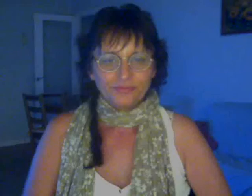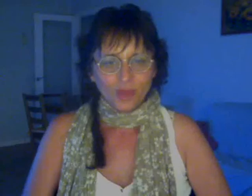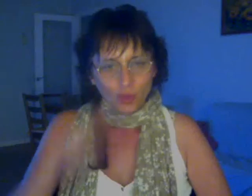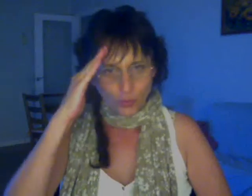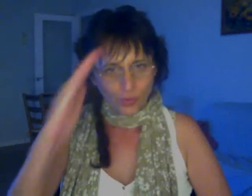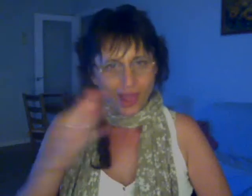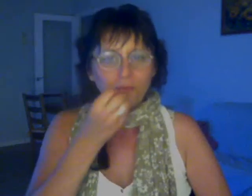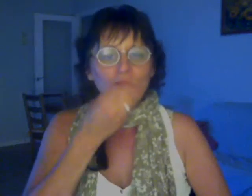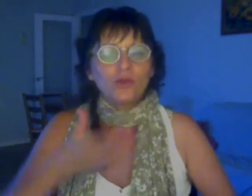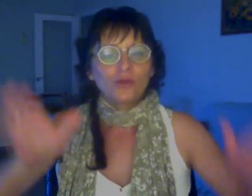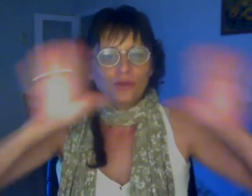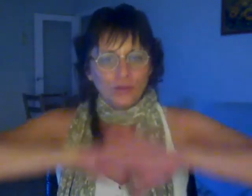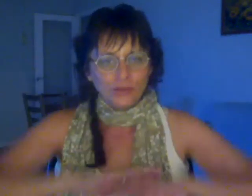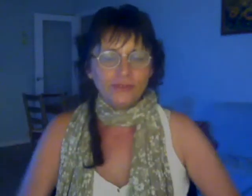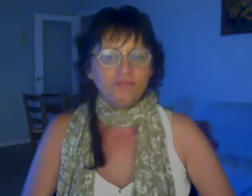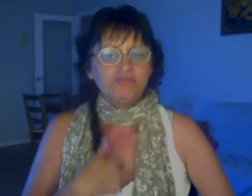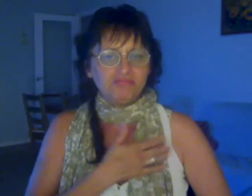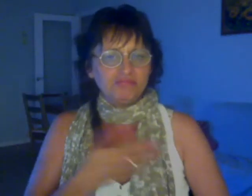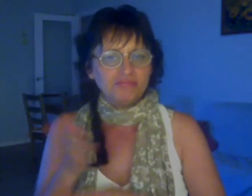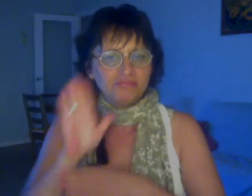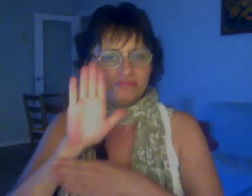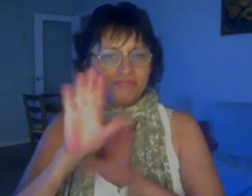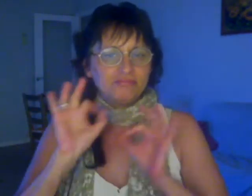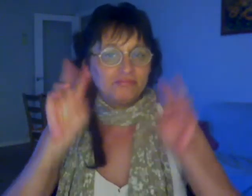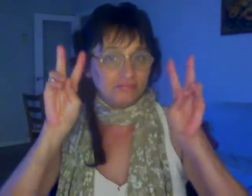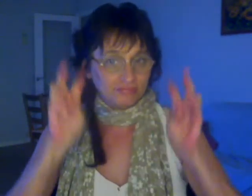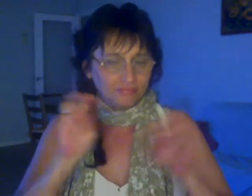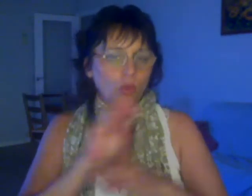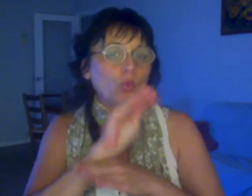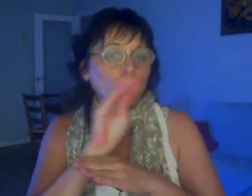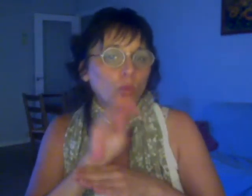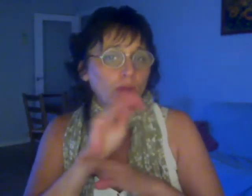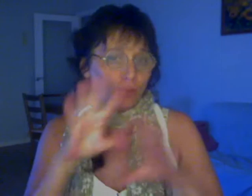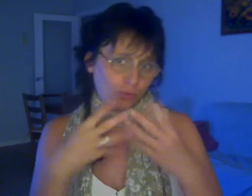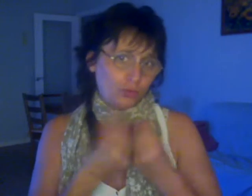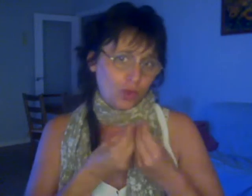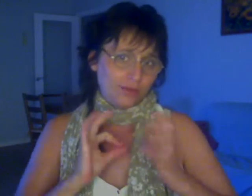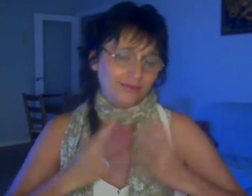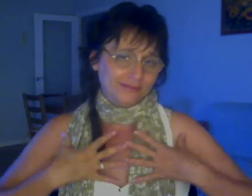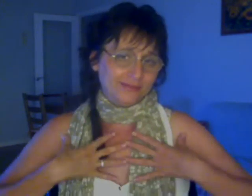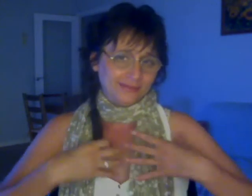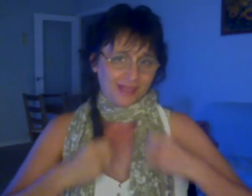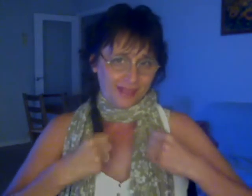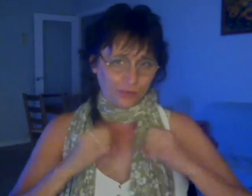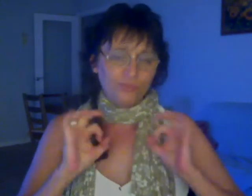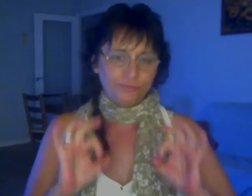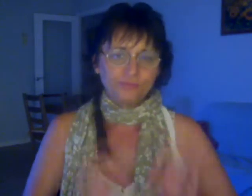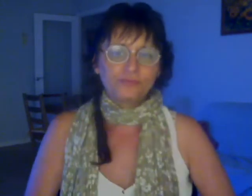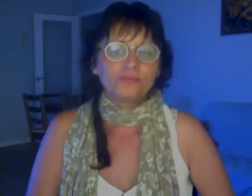16, 30, 7 Una combinación de las caprichosas pero seguro que alguno de ustedes ha marcado esos